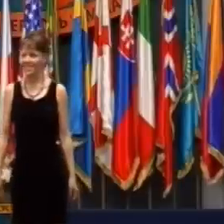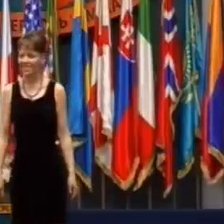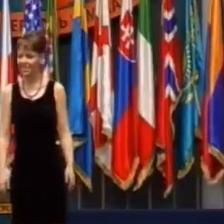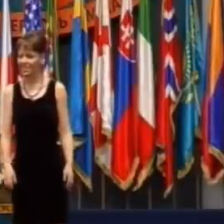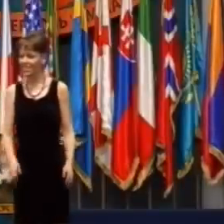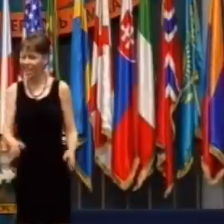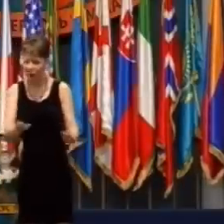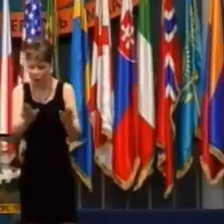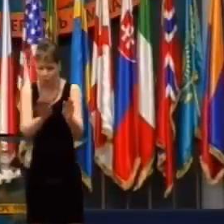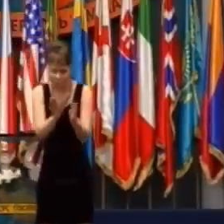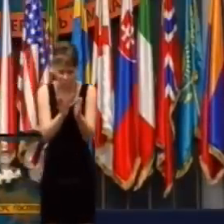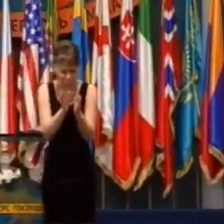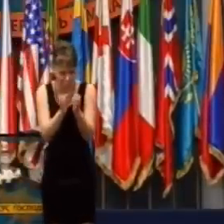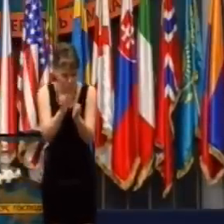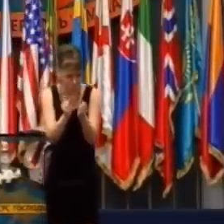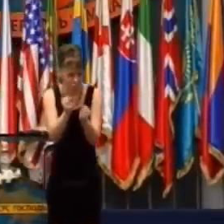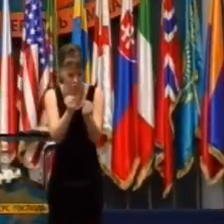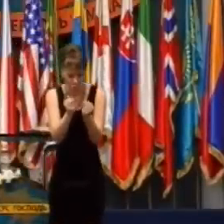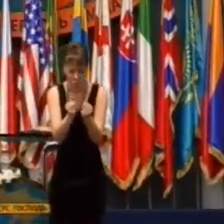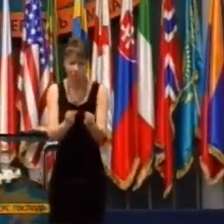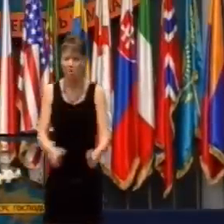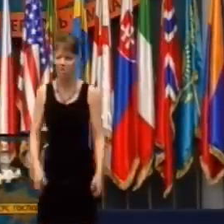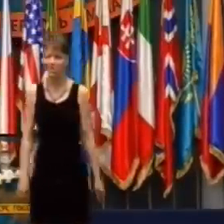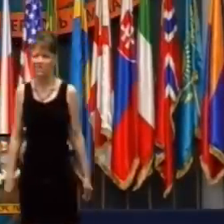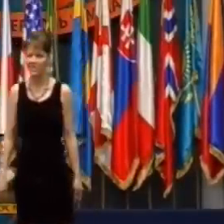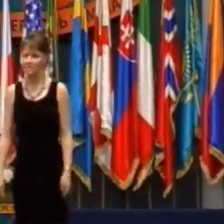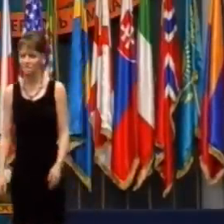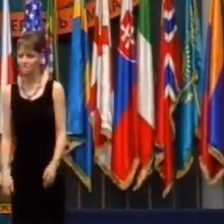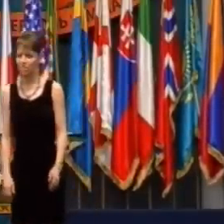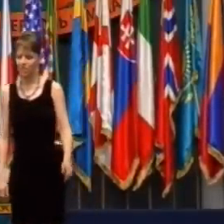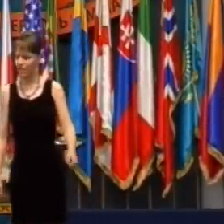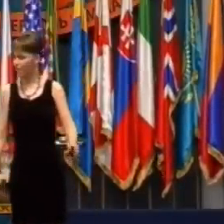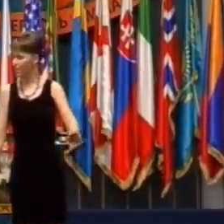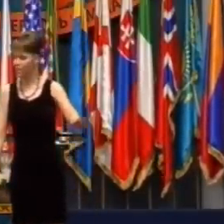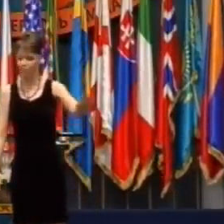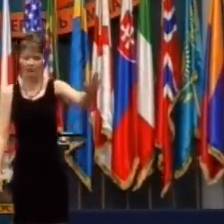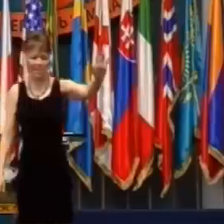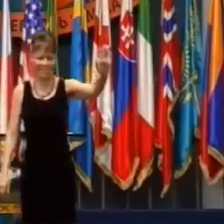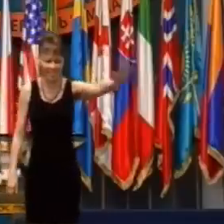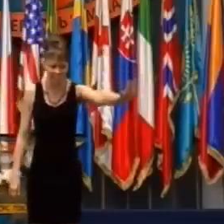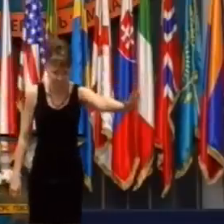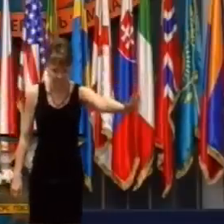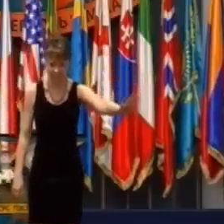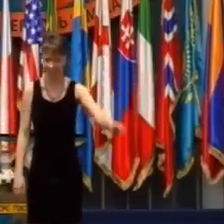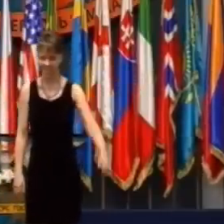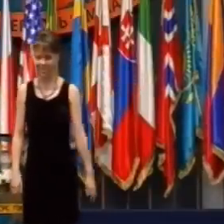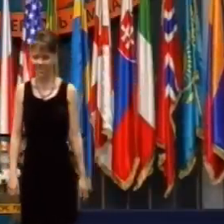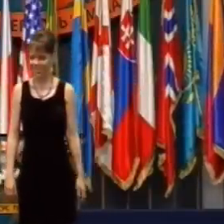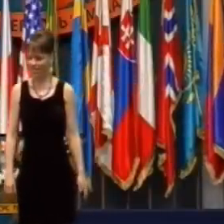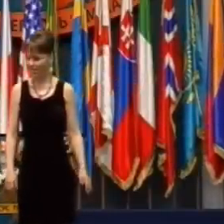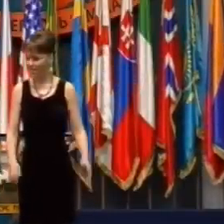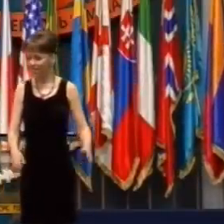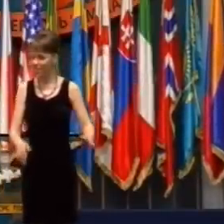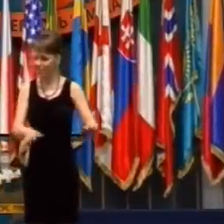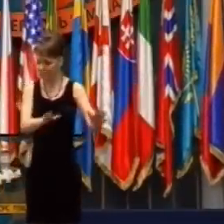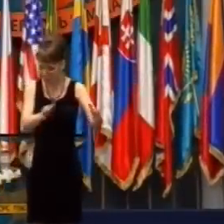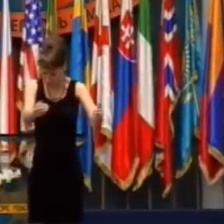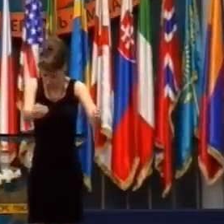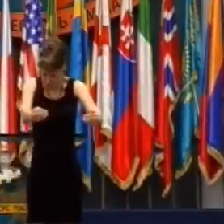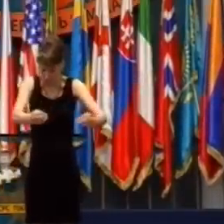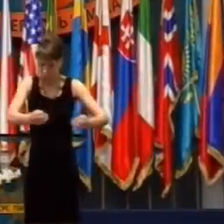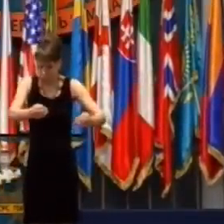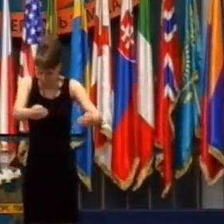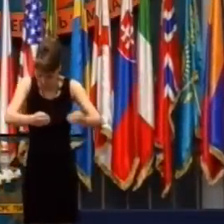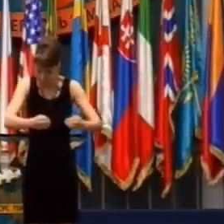zastaň. Ale stále sa posúval dopredu. Zas som mu ukázal stoj. A on sa zase